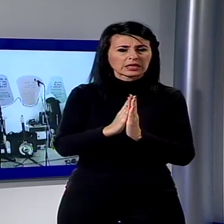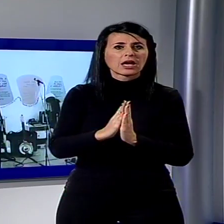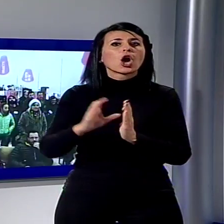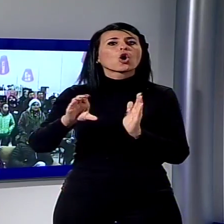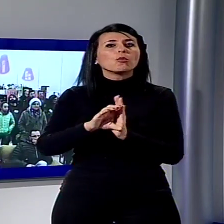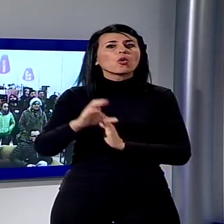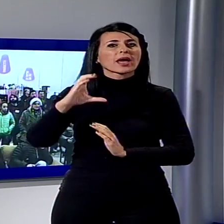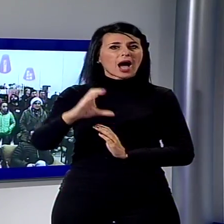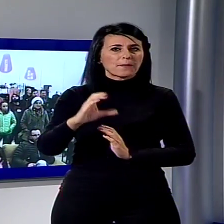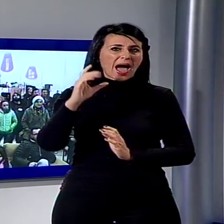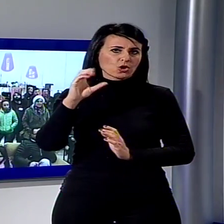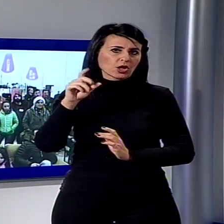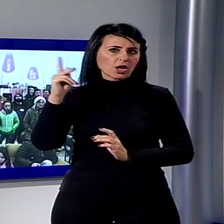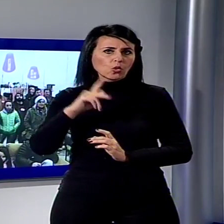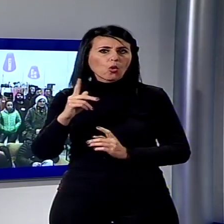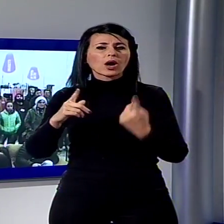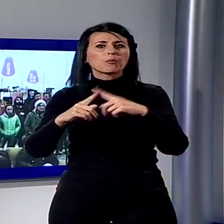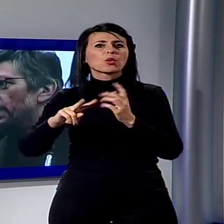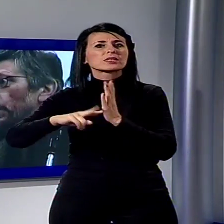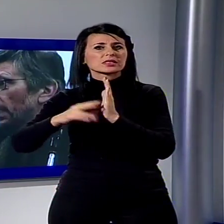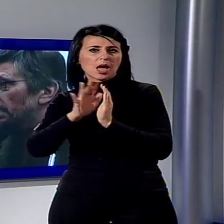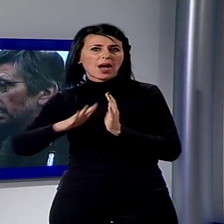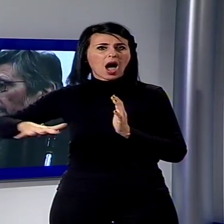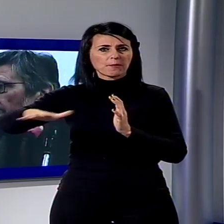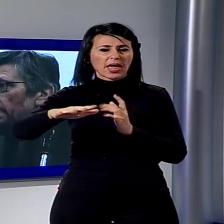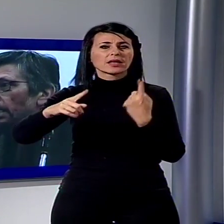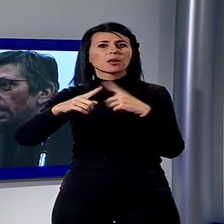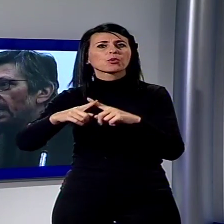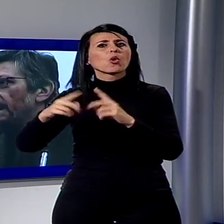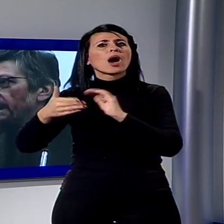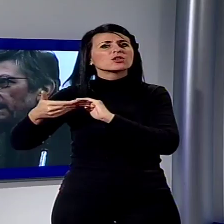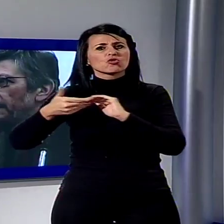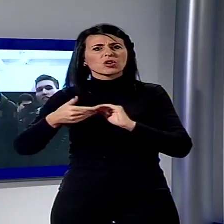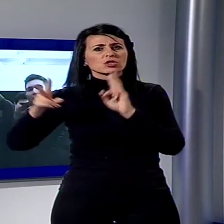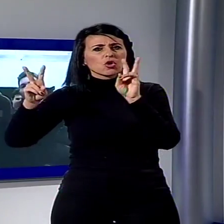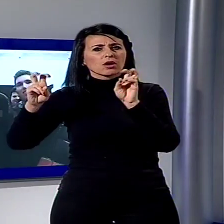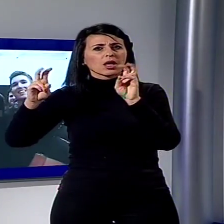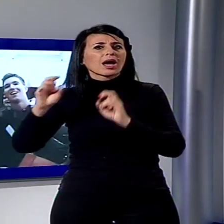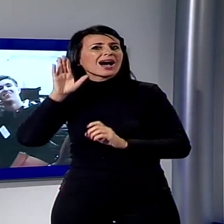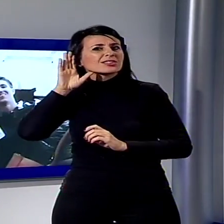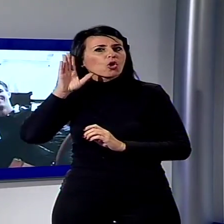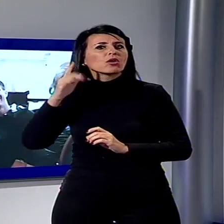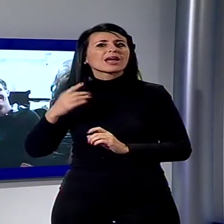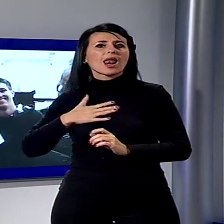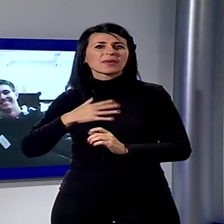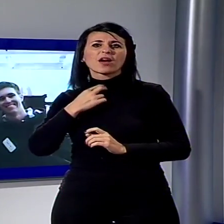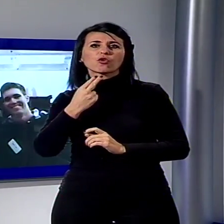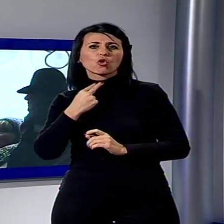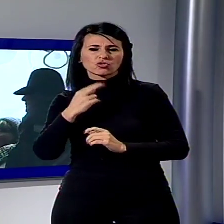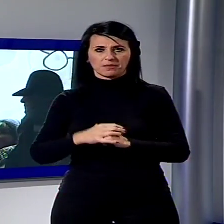Ascit, Sistema Ambiente e l'Associazione Ascolta la Mia Voce Ollus. Invece di essere gettati via, i materiali, che